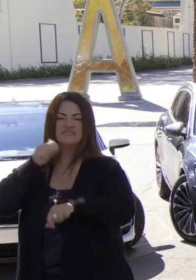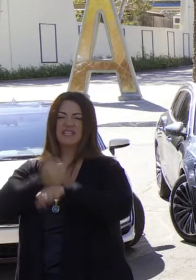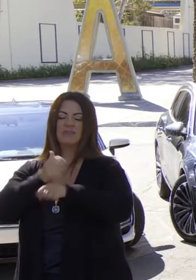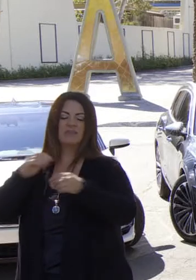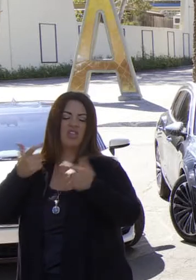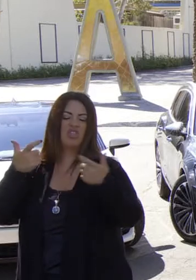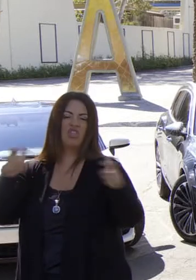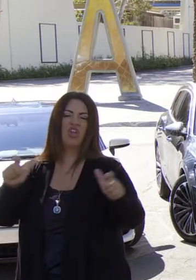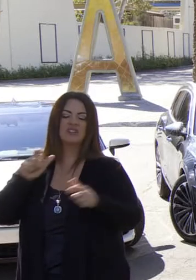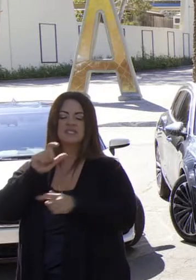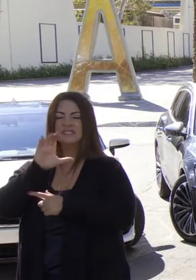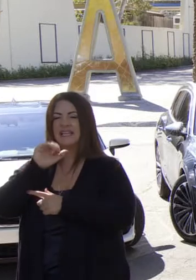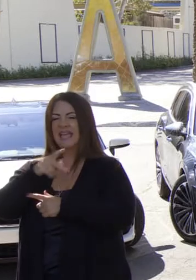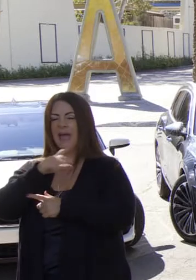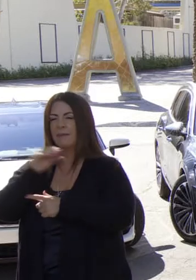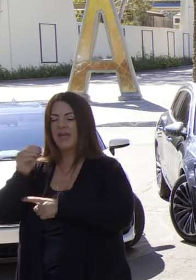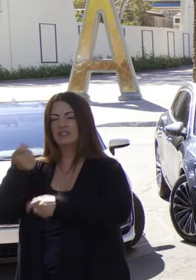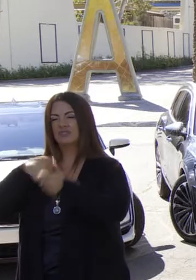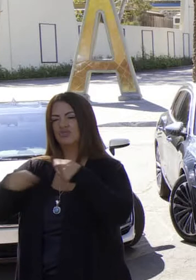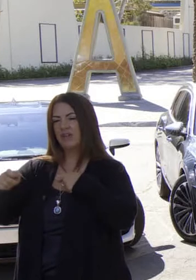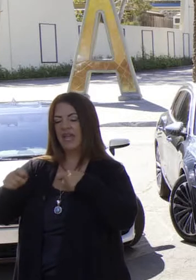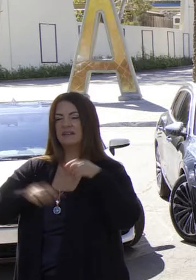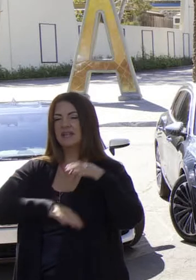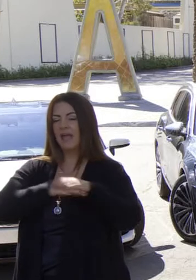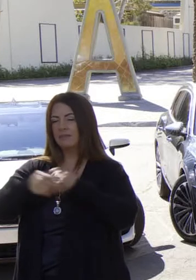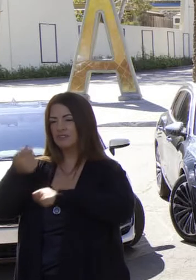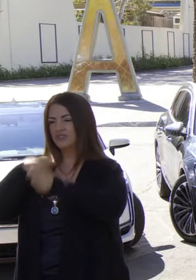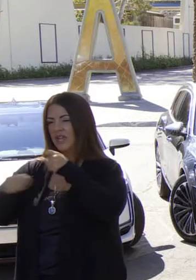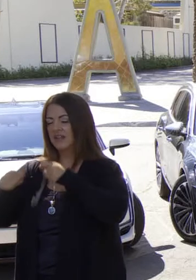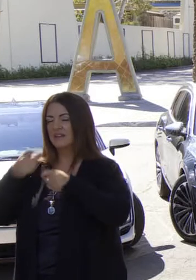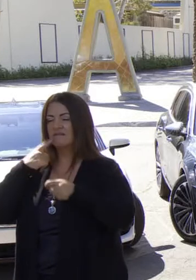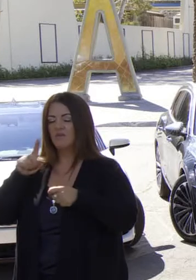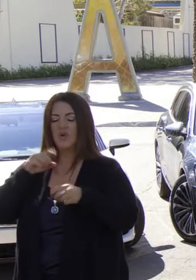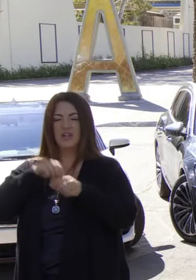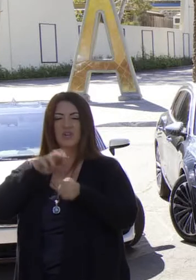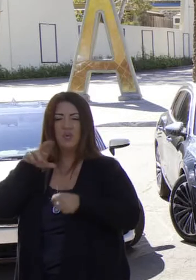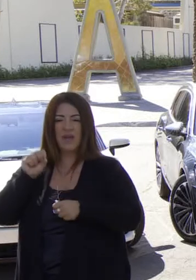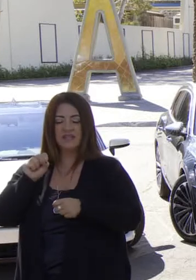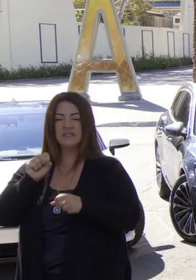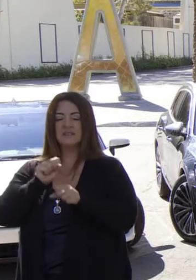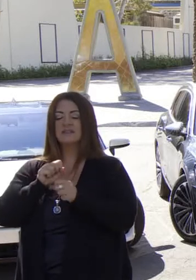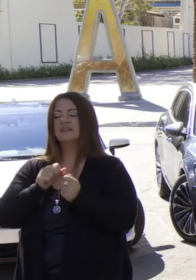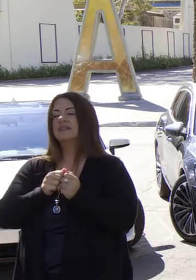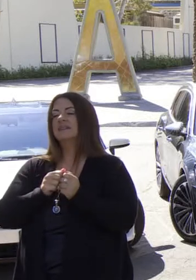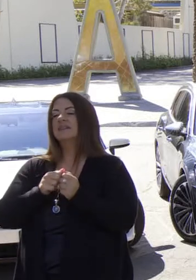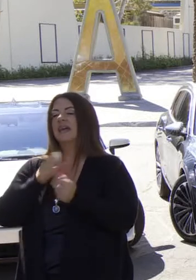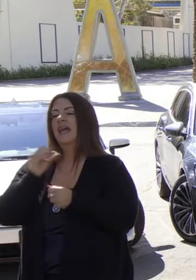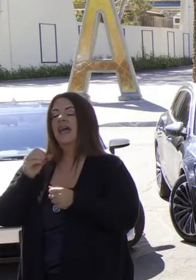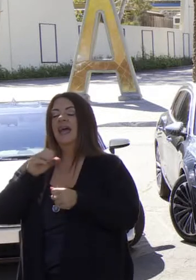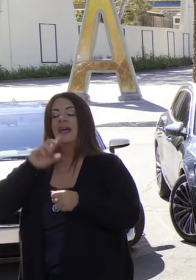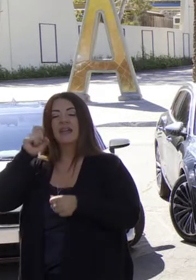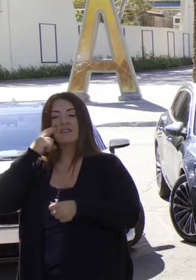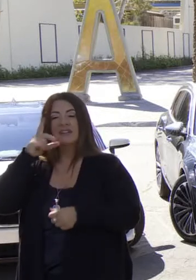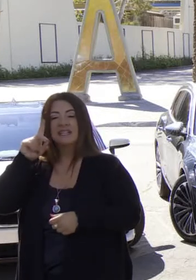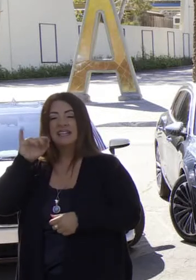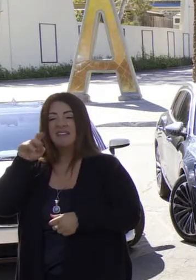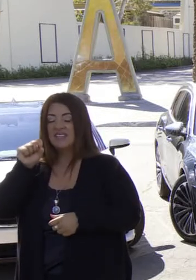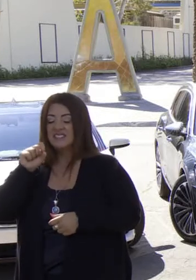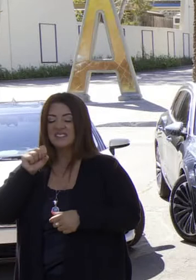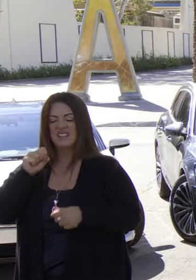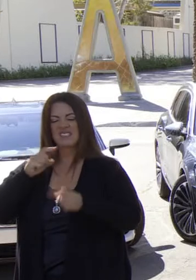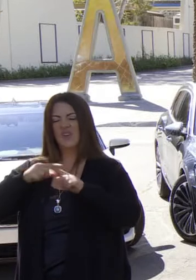implementando el programa más grande de California que sigue funcionando en Estados Unidos de limitación e intercambio.